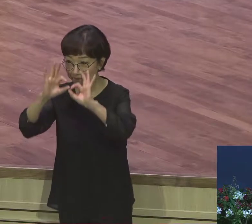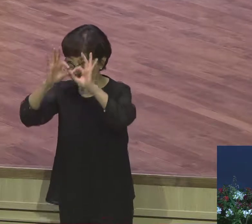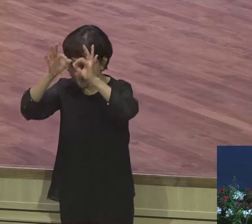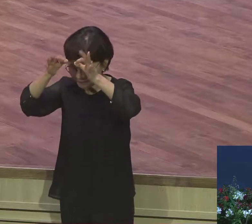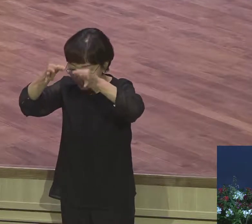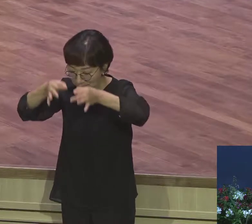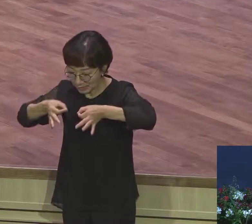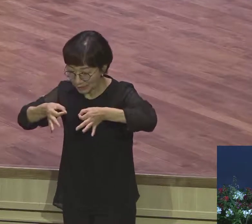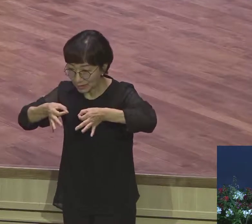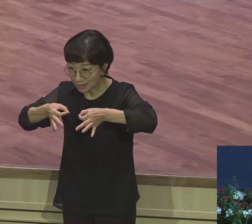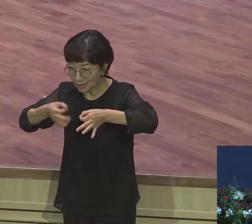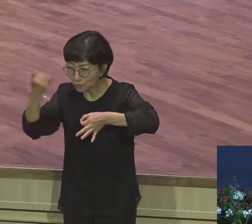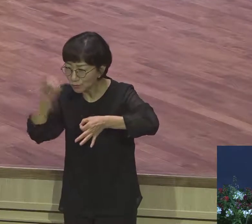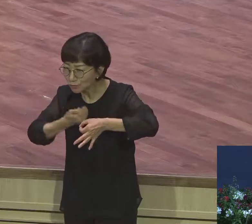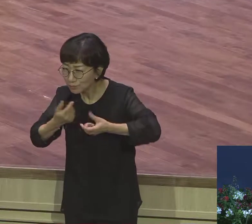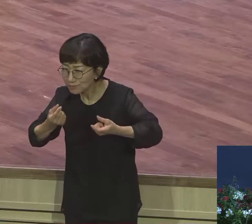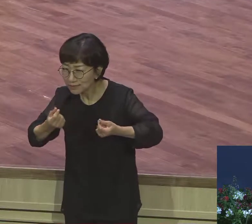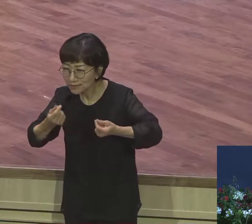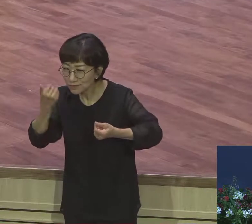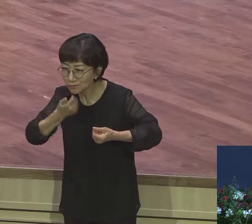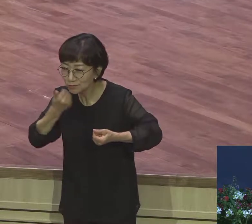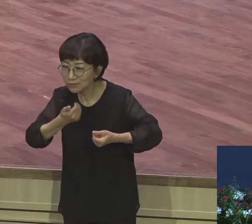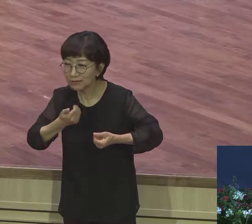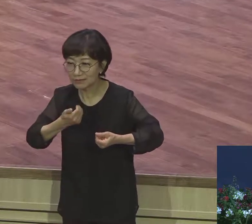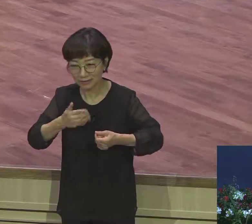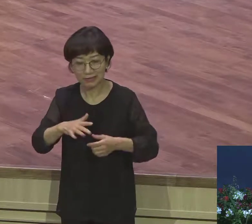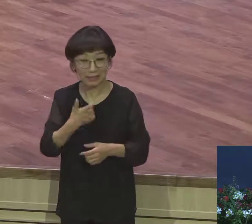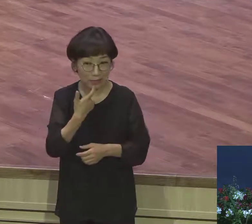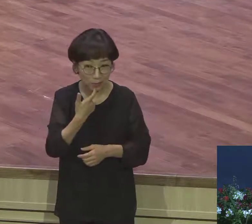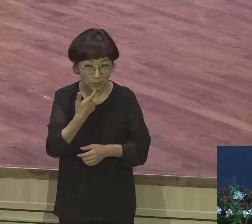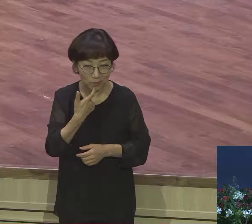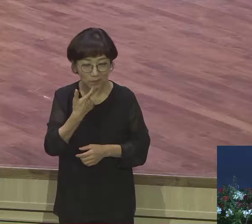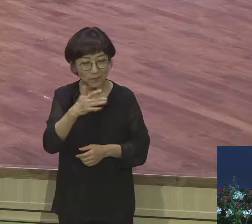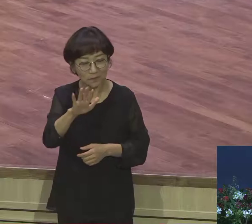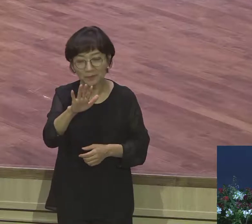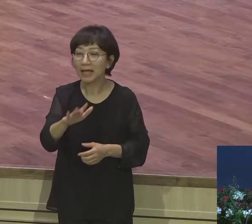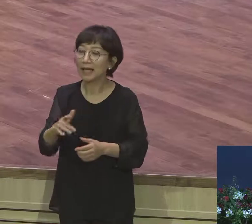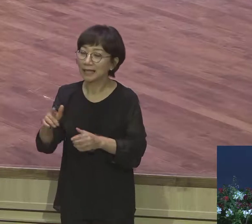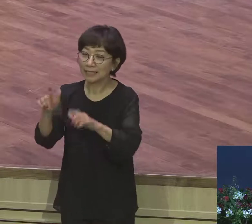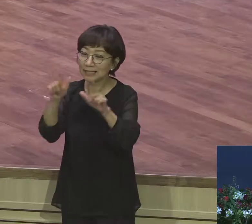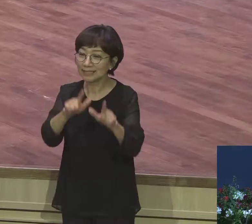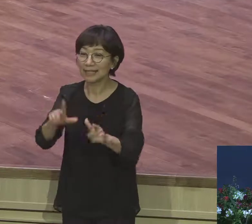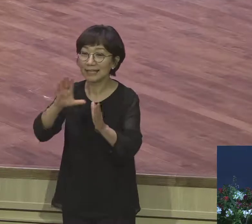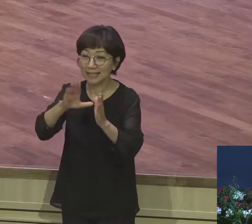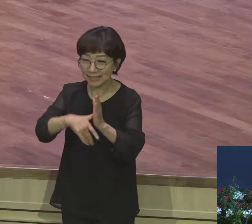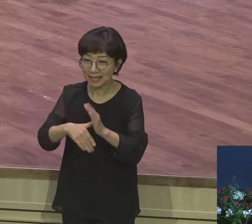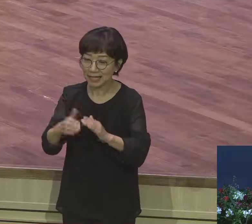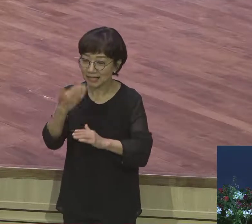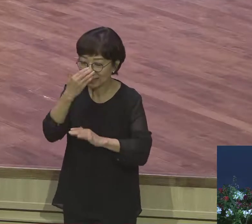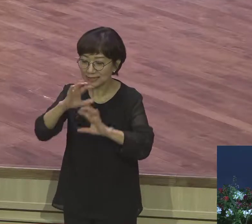삶에서 여러분 이런 영적 이스라엘을 축복이 실제로 이마기를 제목 축복합니다